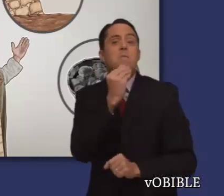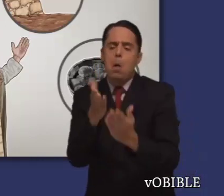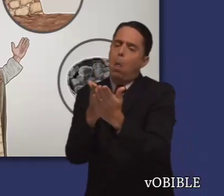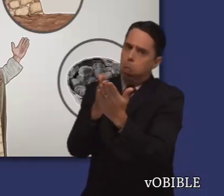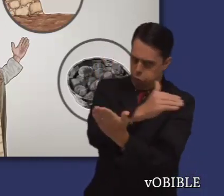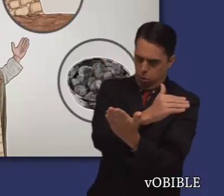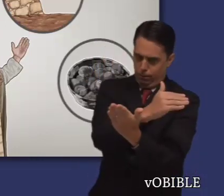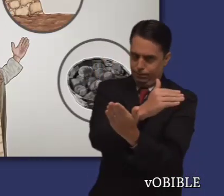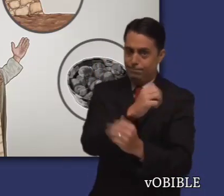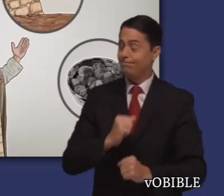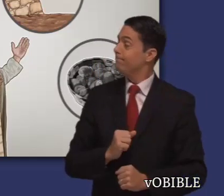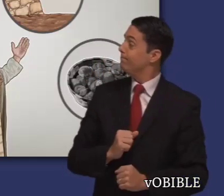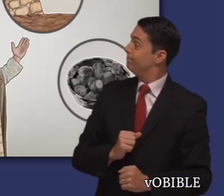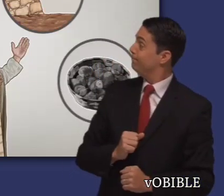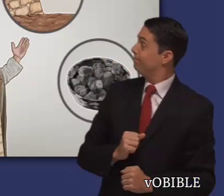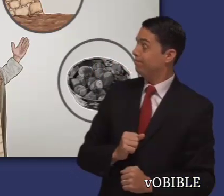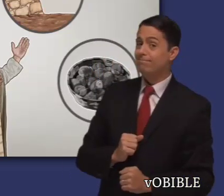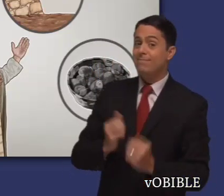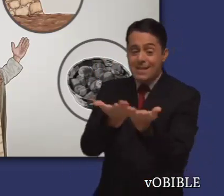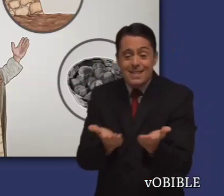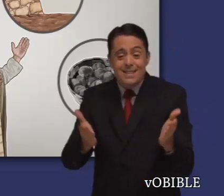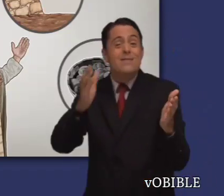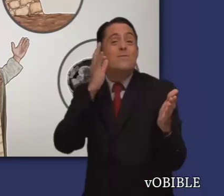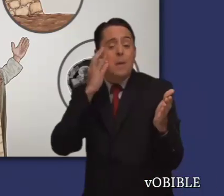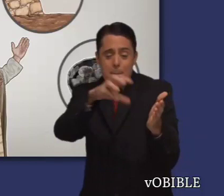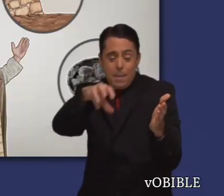ejemplifica cuánto se ha desviado Israel de la ley divina.